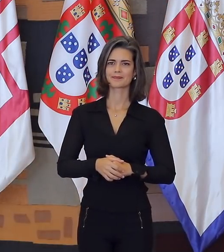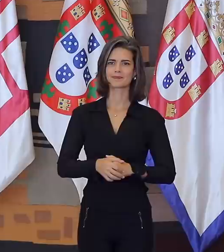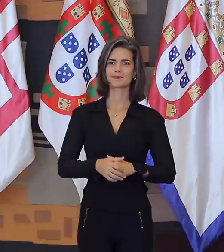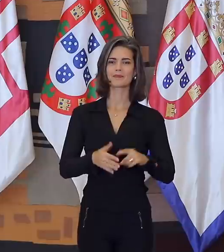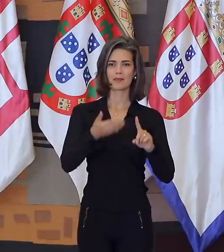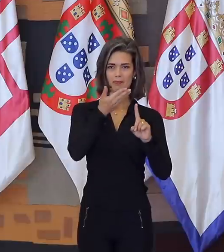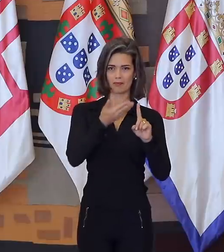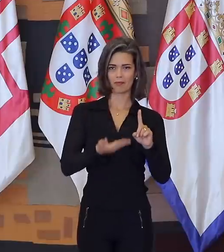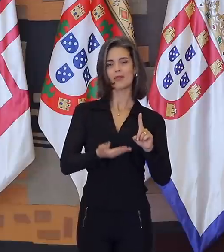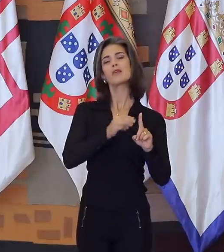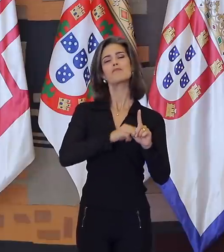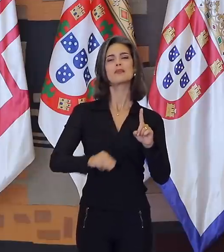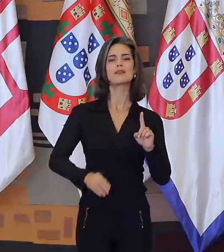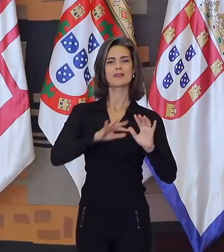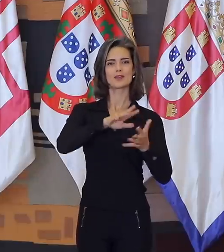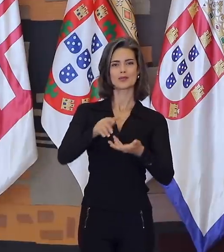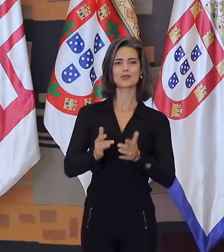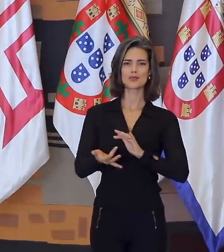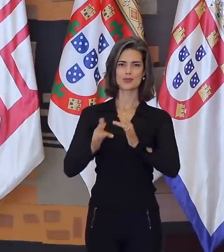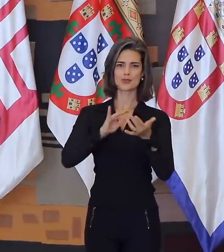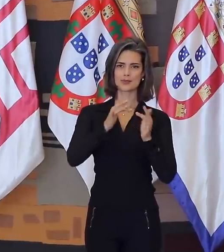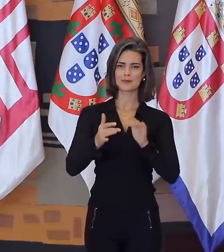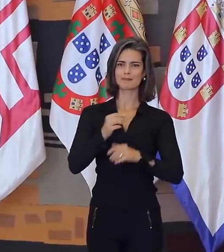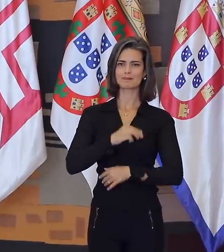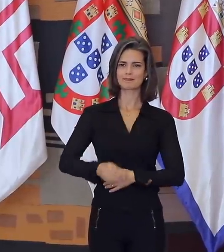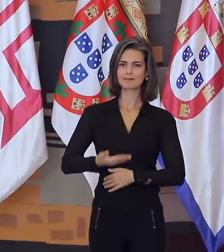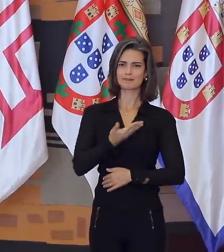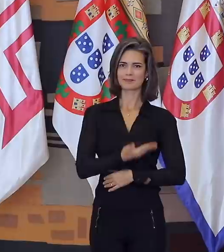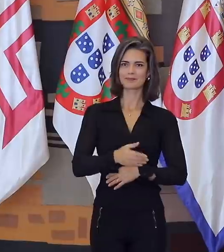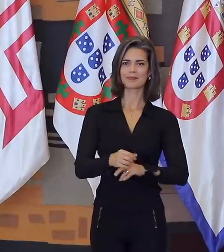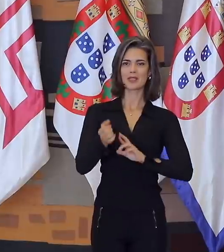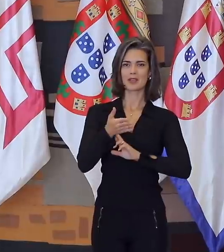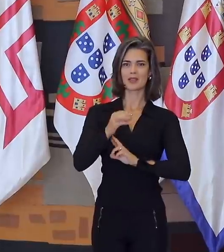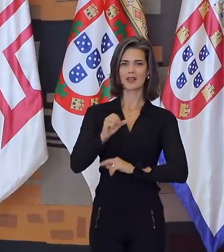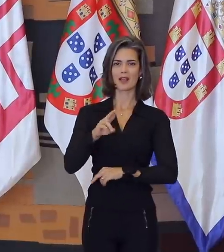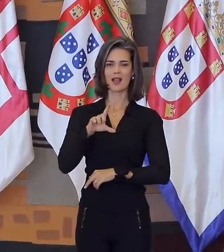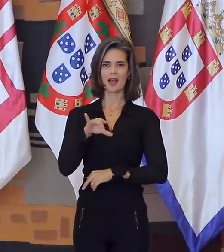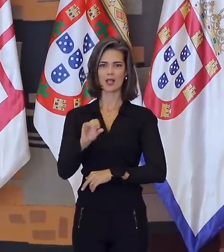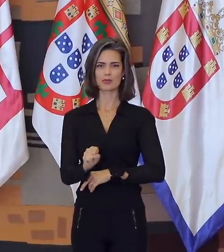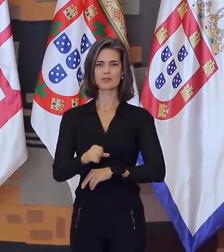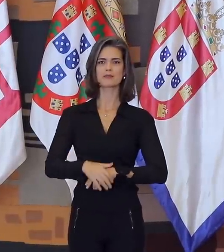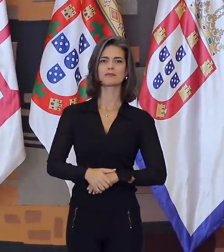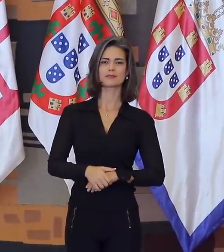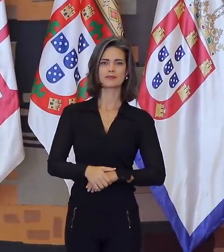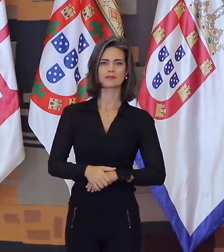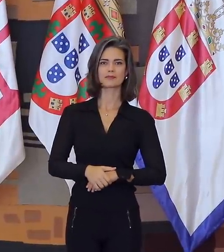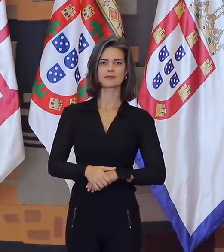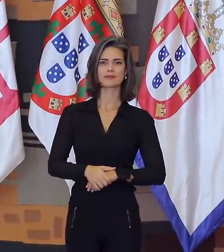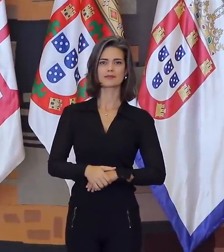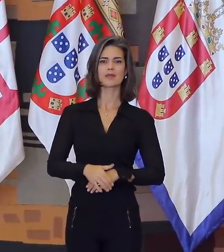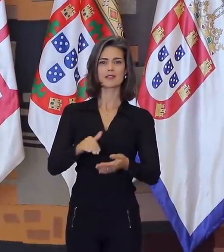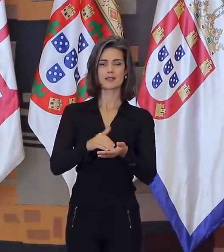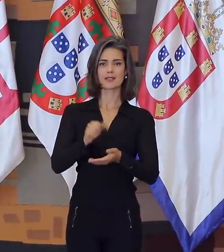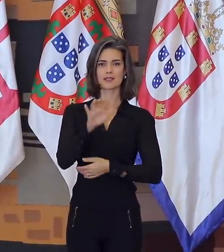Senhor Ministro de Estado das Relações Exteriores, Embaixador Carlos Alberto Franco França. Senhor